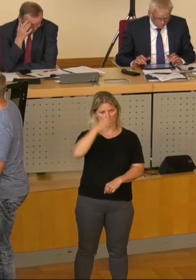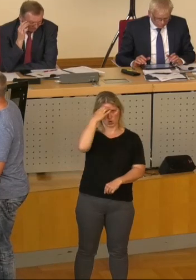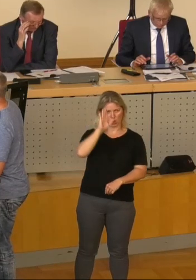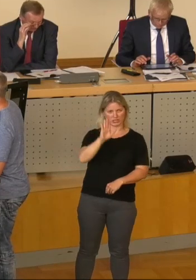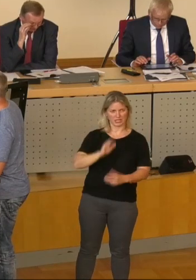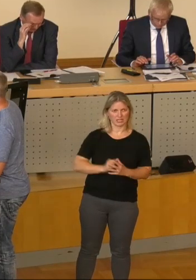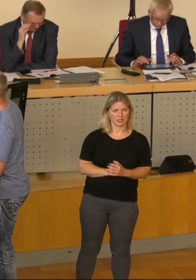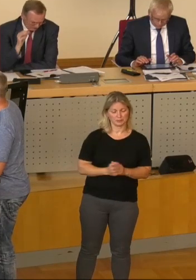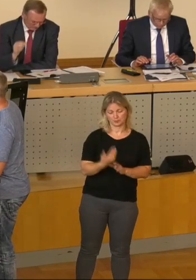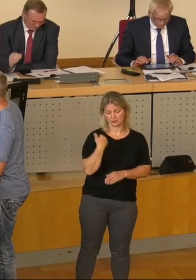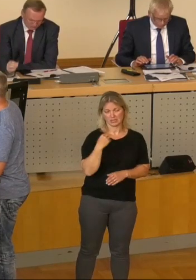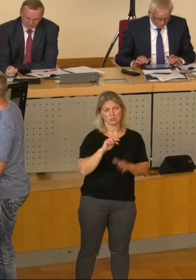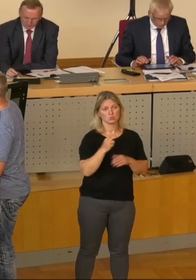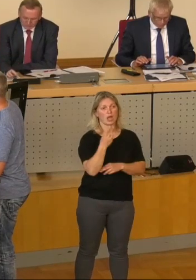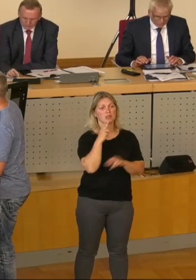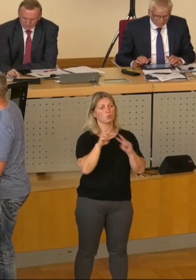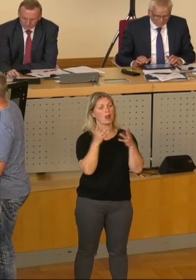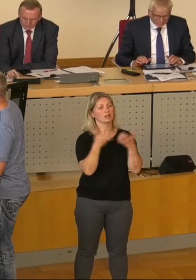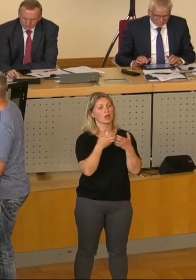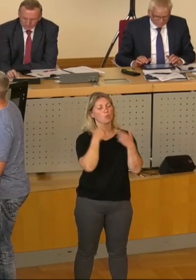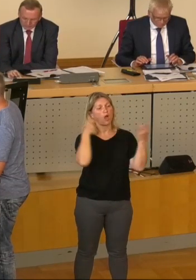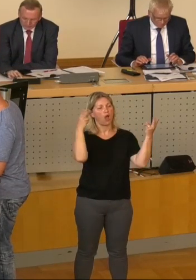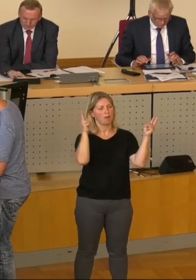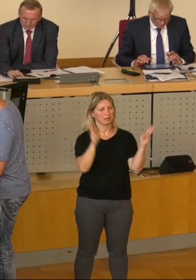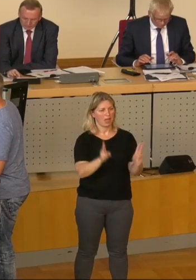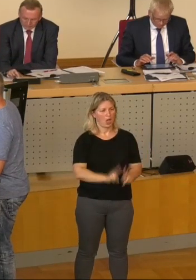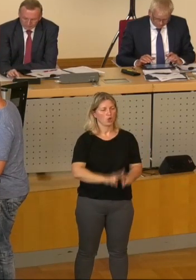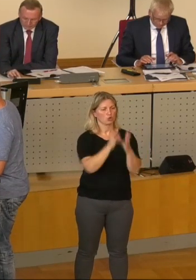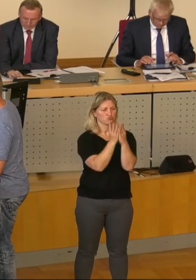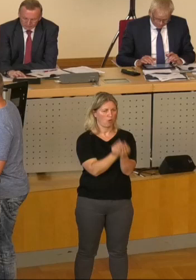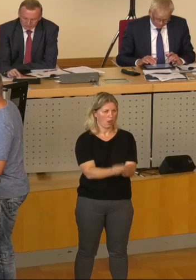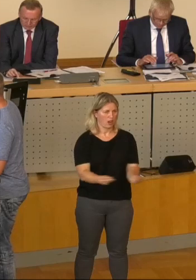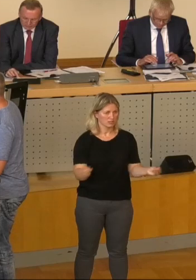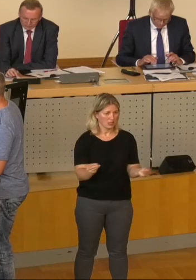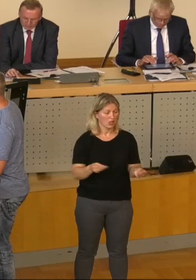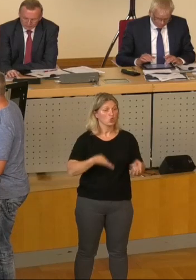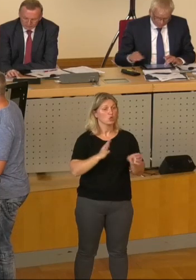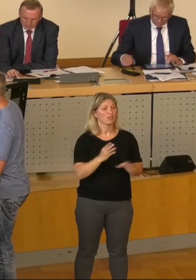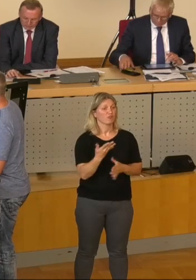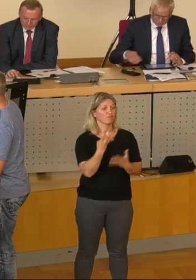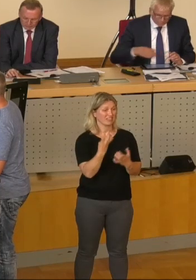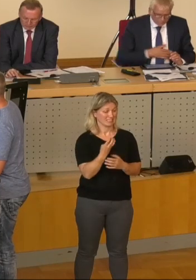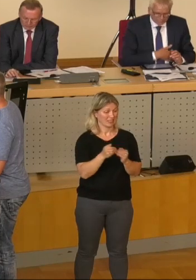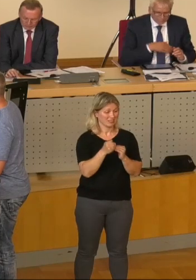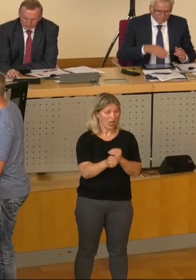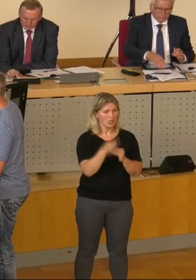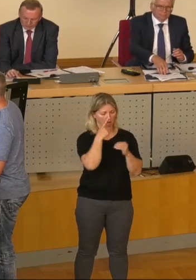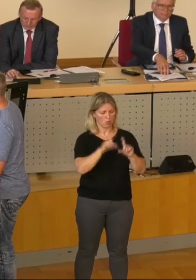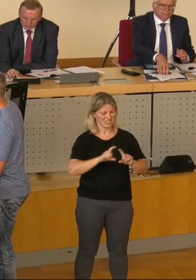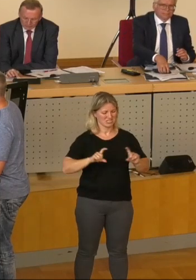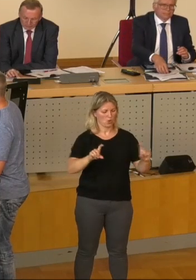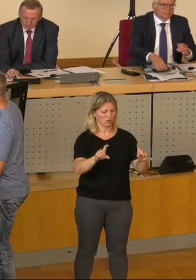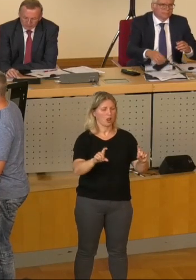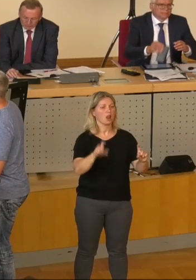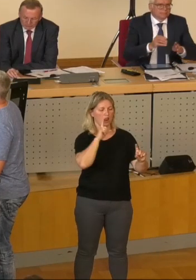Im Zweiten Weltkrieg wurde der Obelisk abgebaut und eingeschmolzen und nach 1945 auch der Sockel vollständig demontiert. Ein Zierpflaster